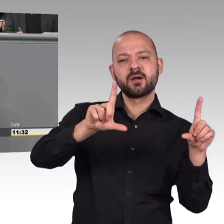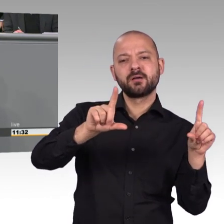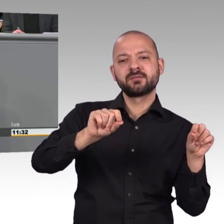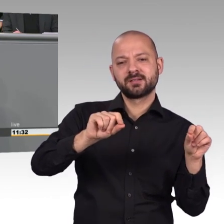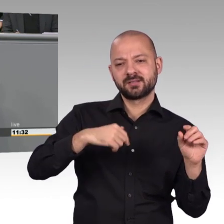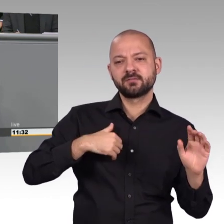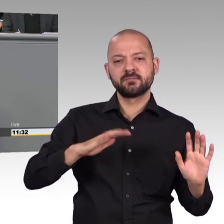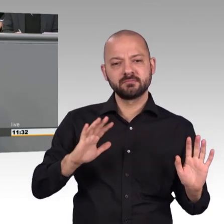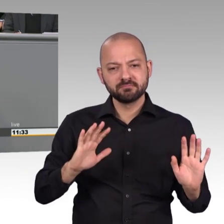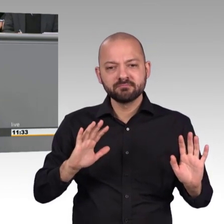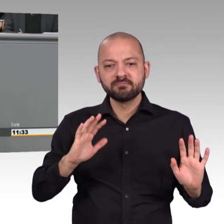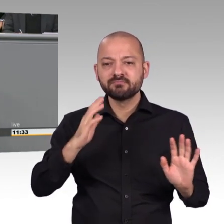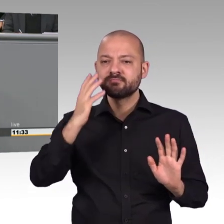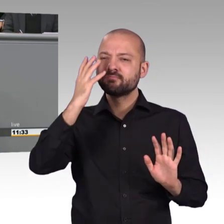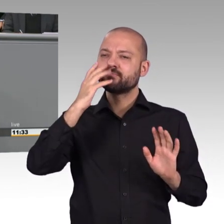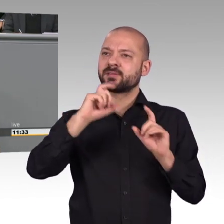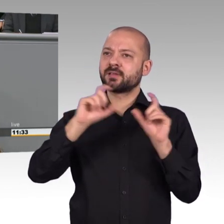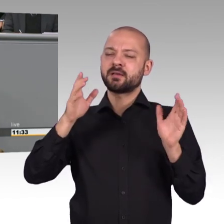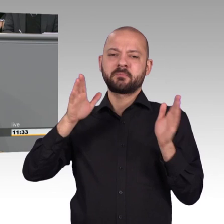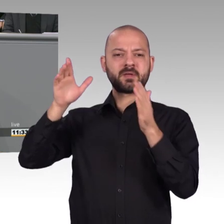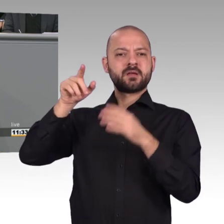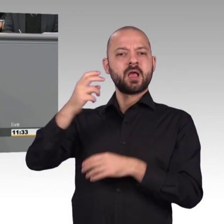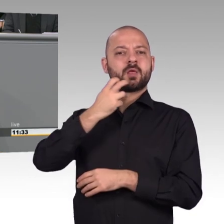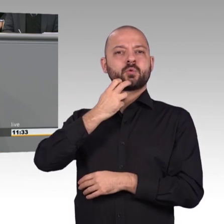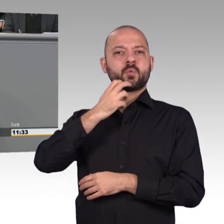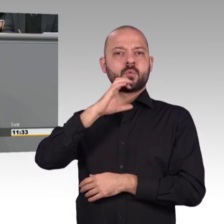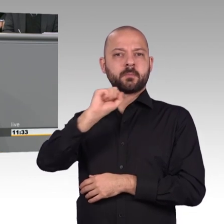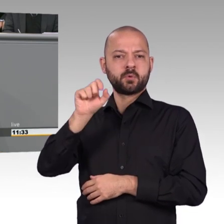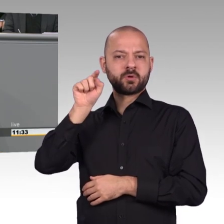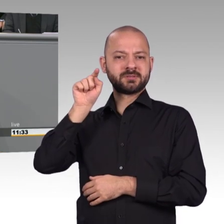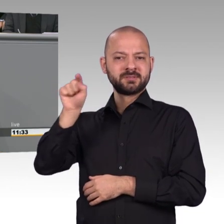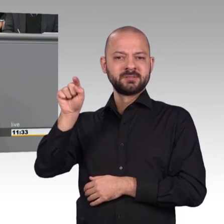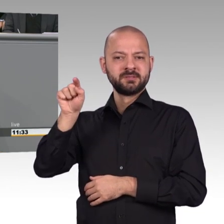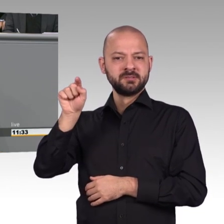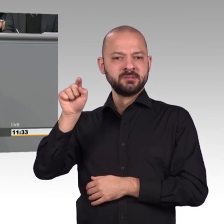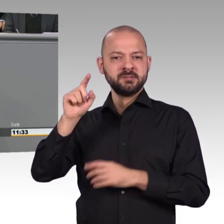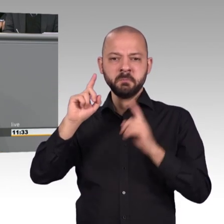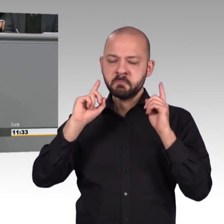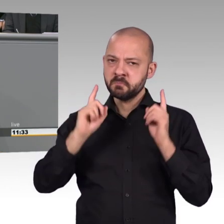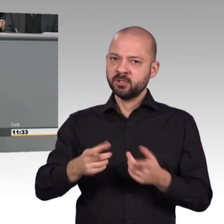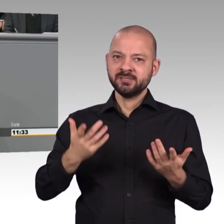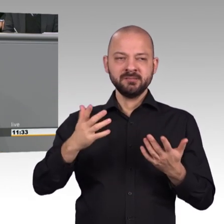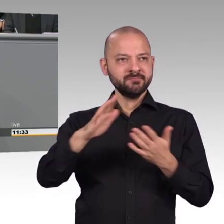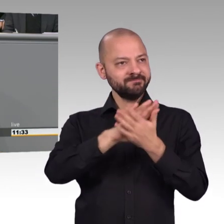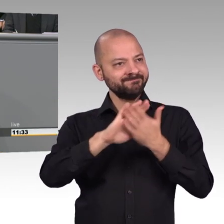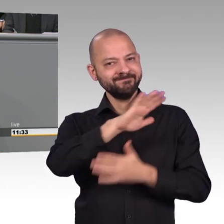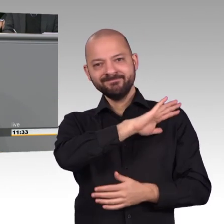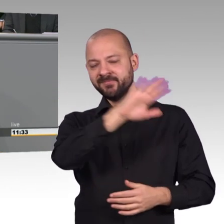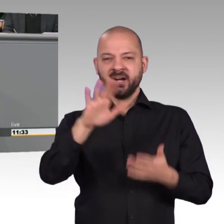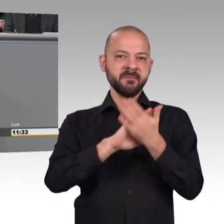haben. Wir wollen nämlich Standort Nummer eins für Verschlüsselungstechnologien werden. Das soll die Bundesrepublik Deutschland sein. Das haben wir festgeschrieben. Und wir werden